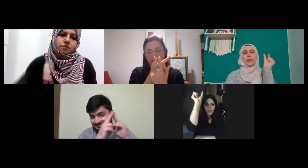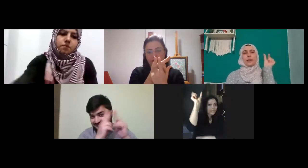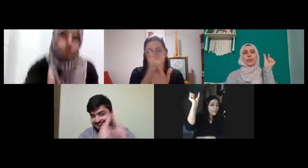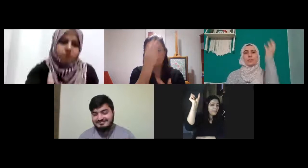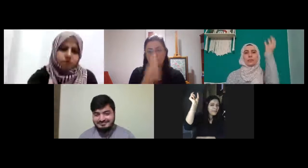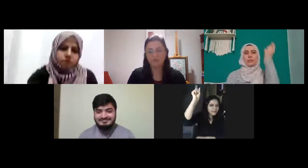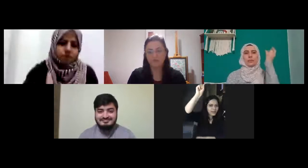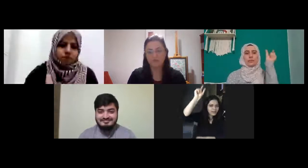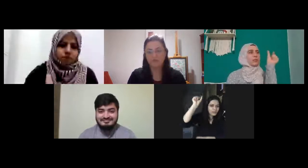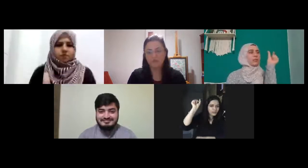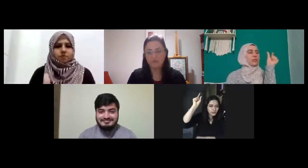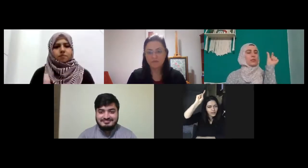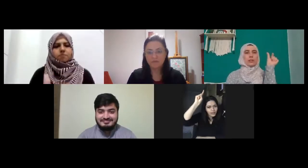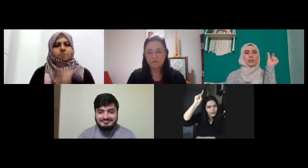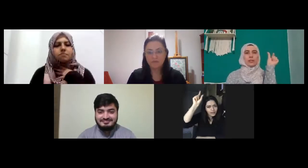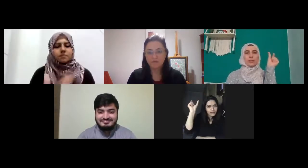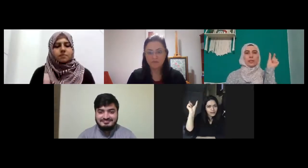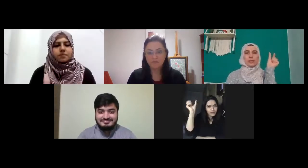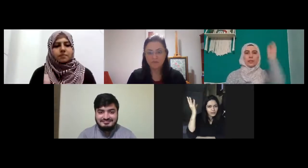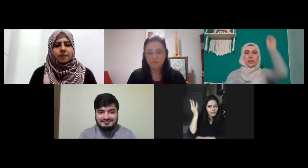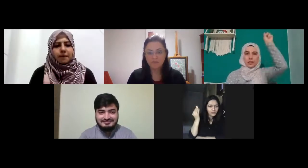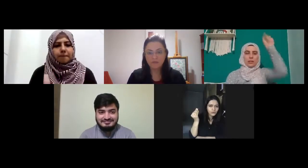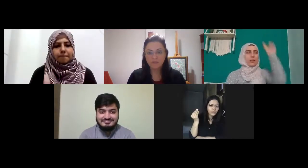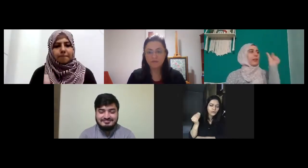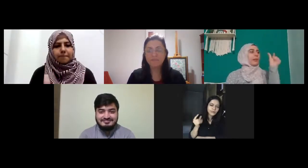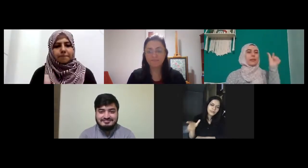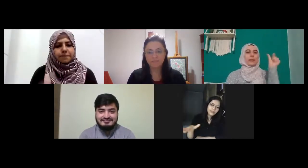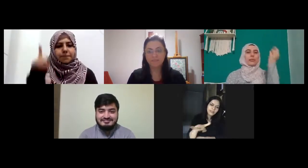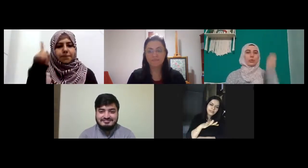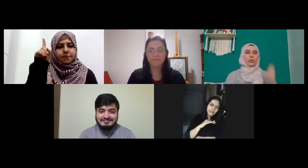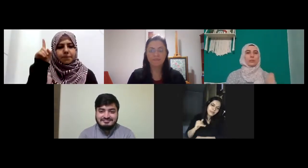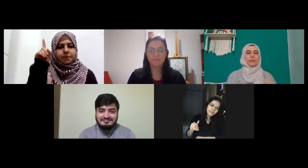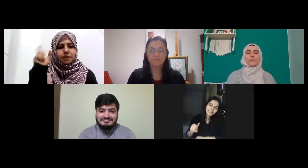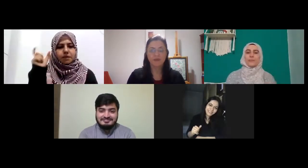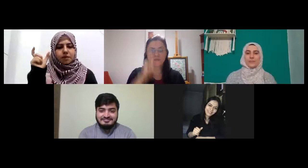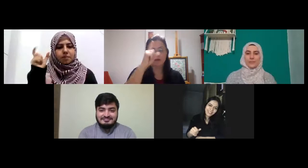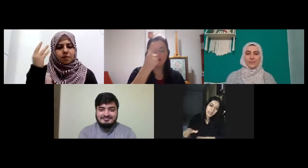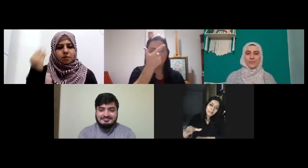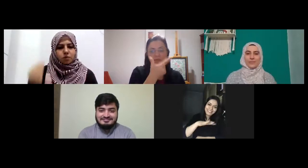Allah'tan sonra Allah'a emanet Allah'a emanet ol hepiniz